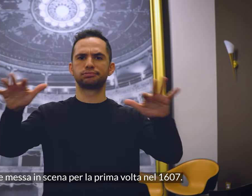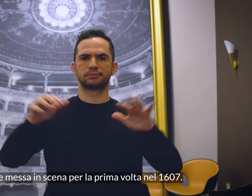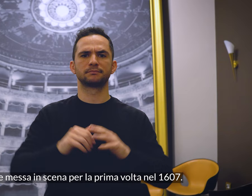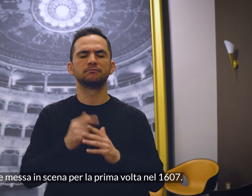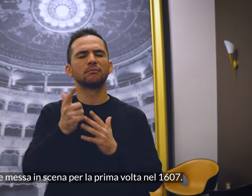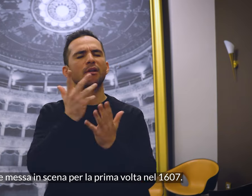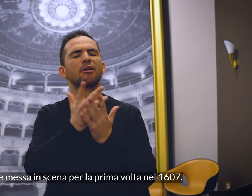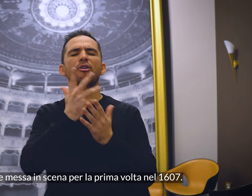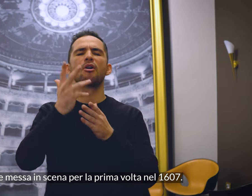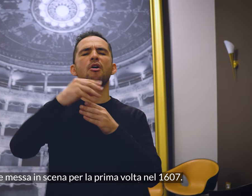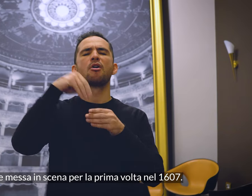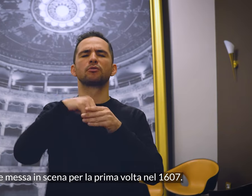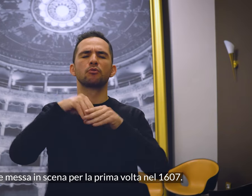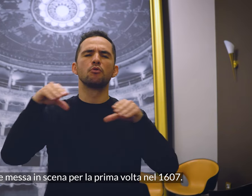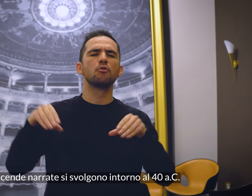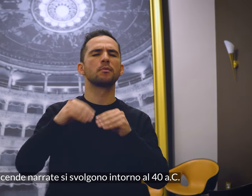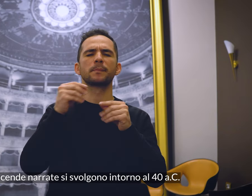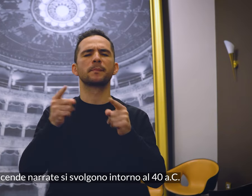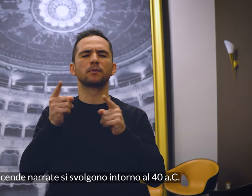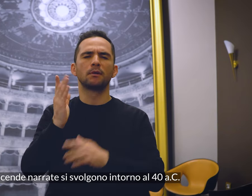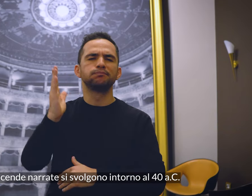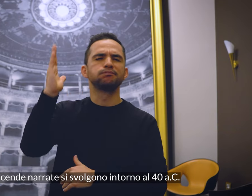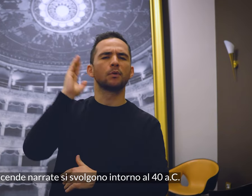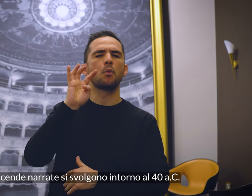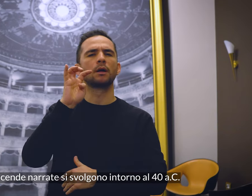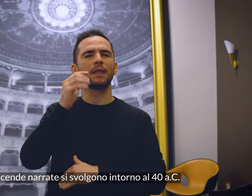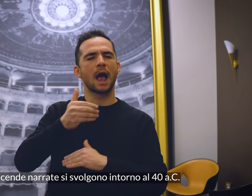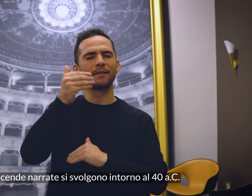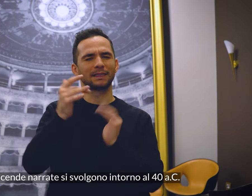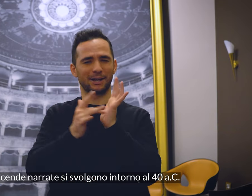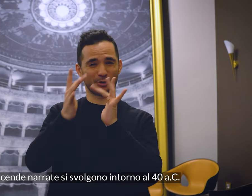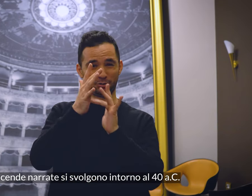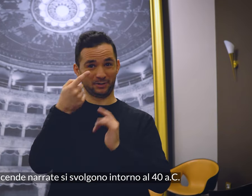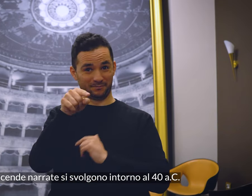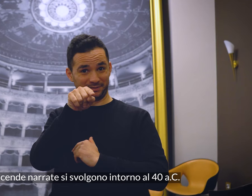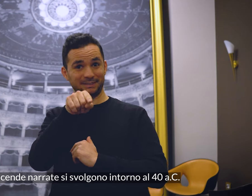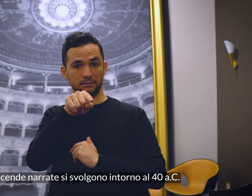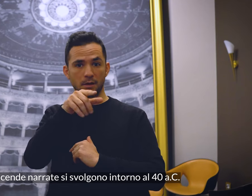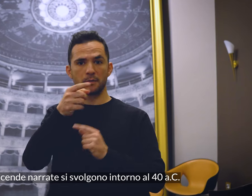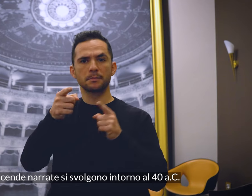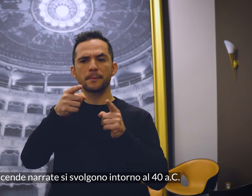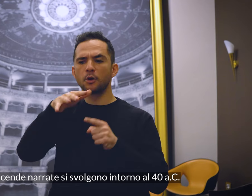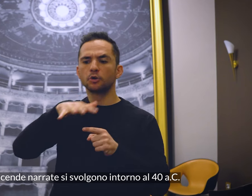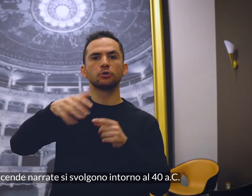1607. Le vicende narrate si svolgono intorno al 40 a